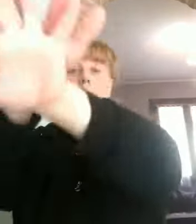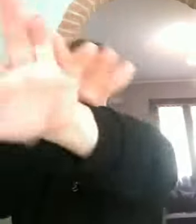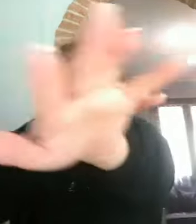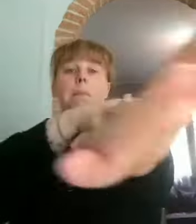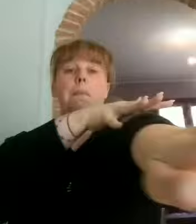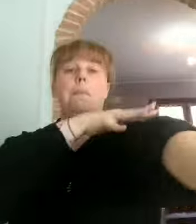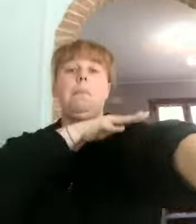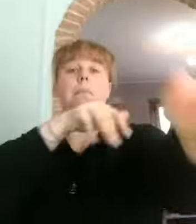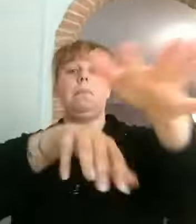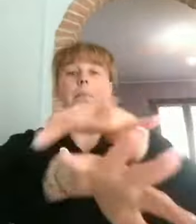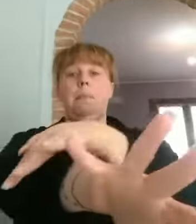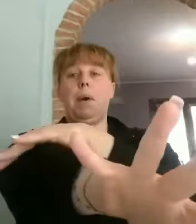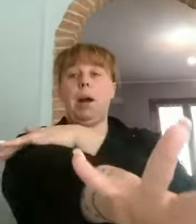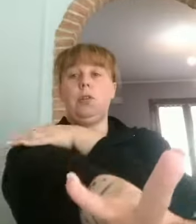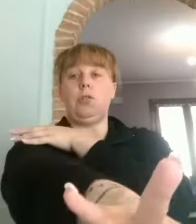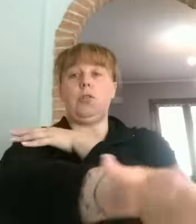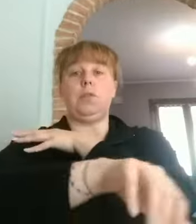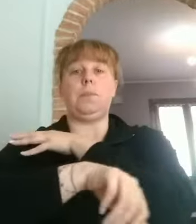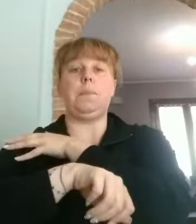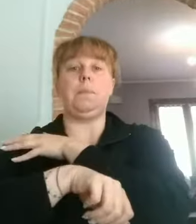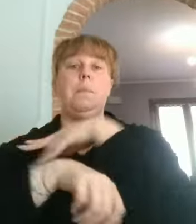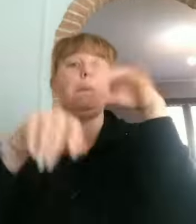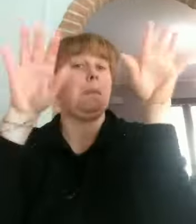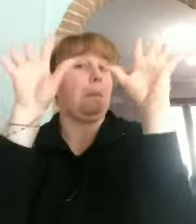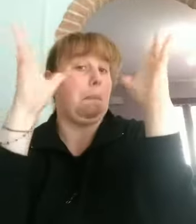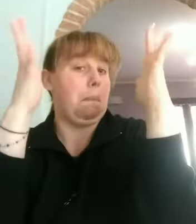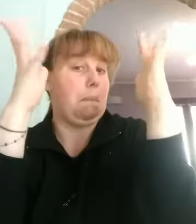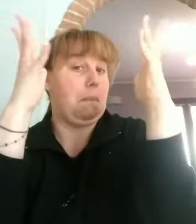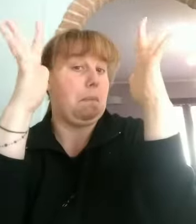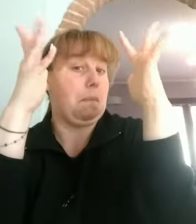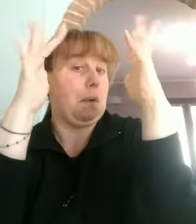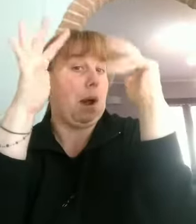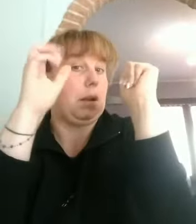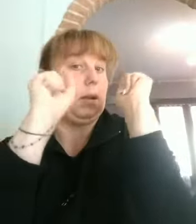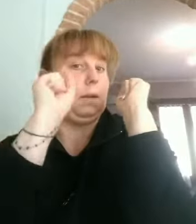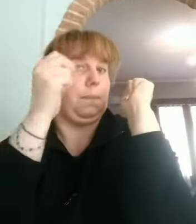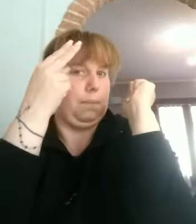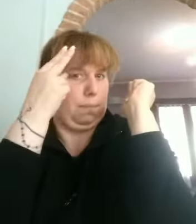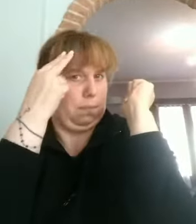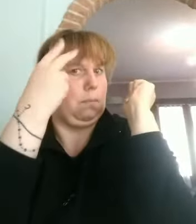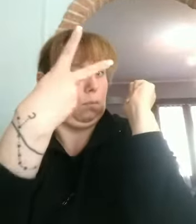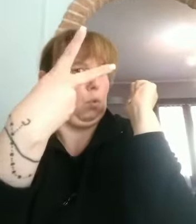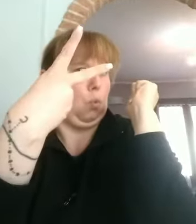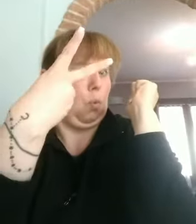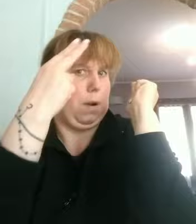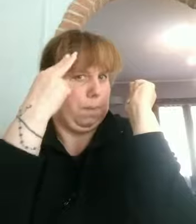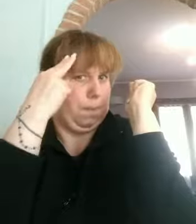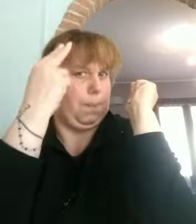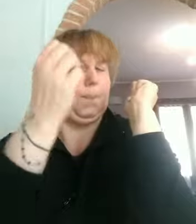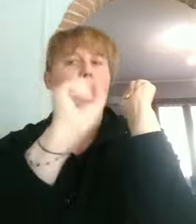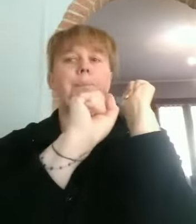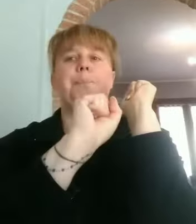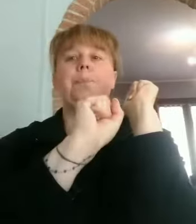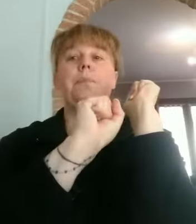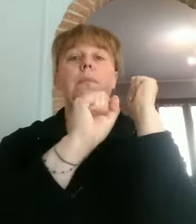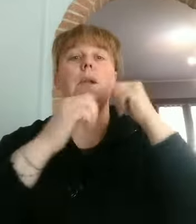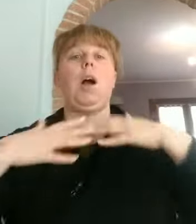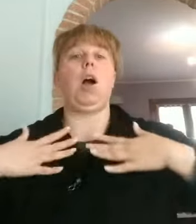le braccia. The hands, le mani. The legs,